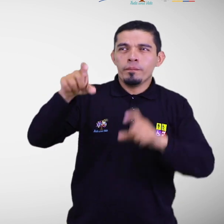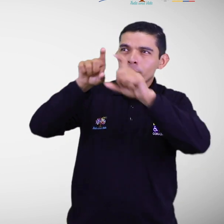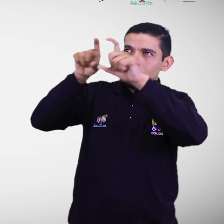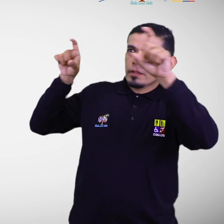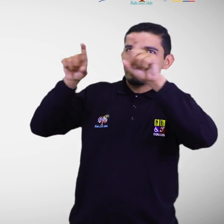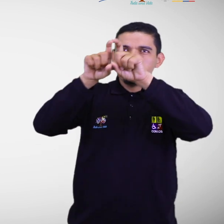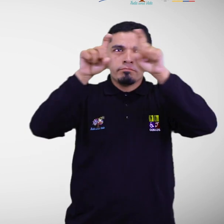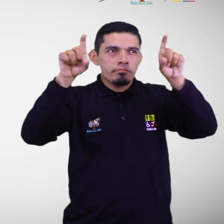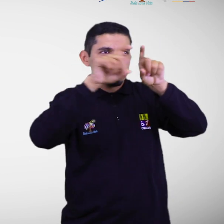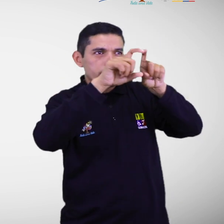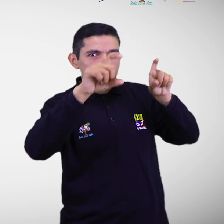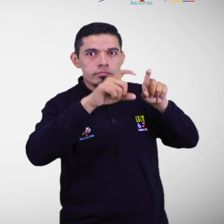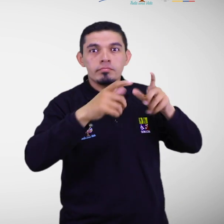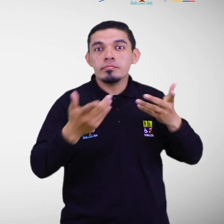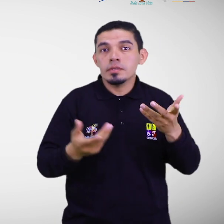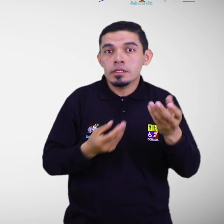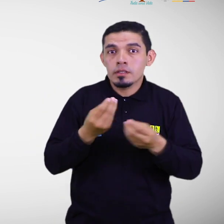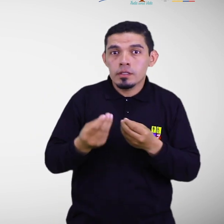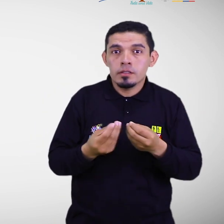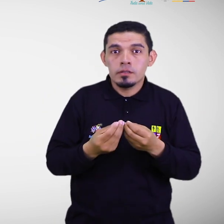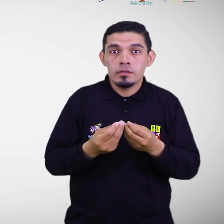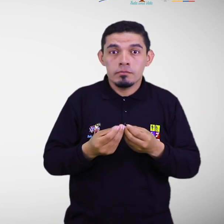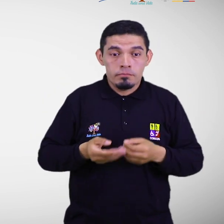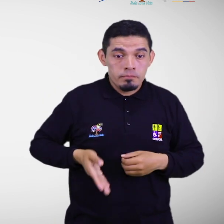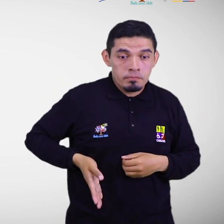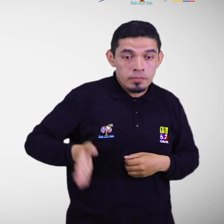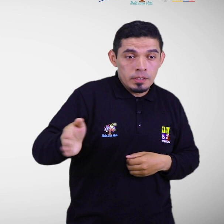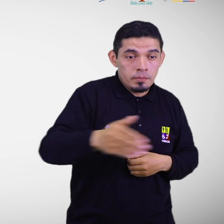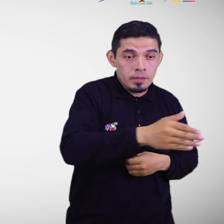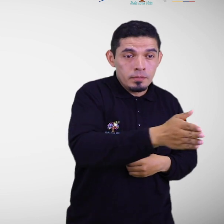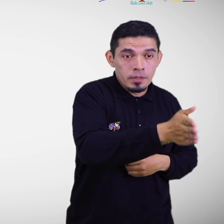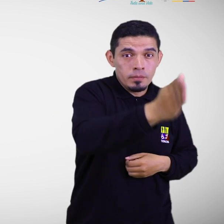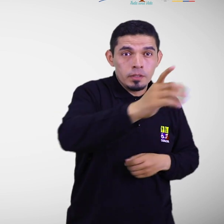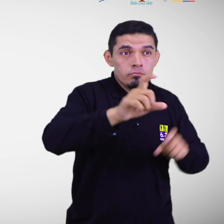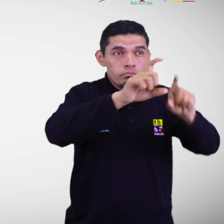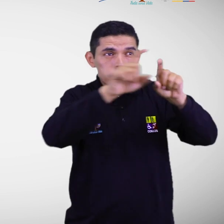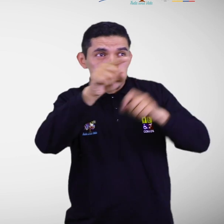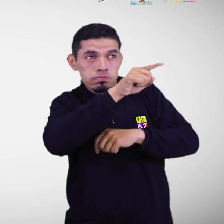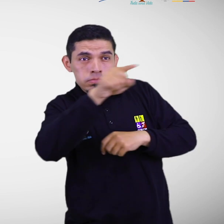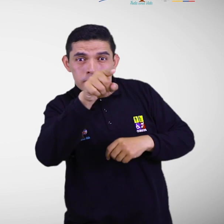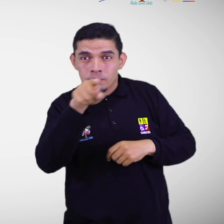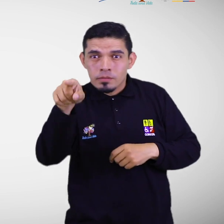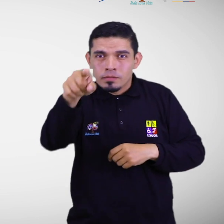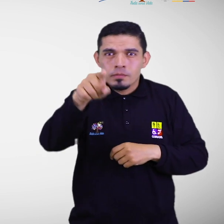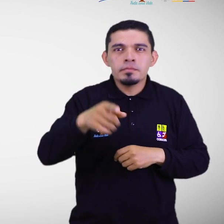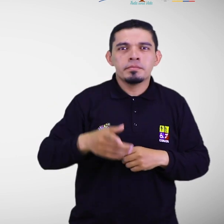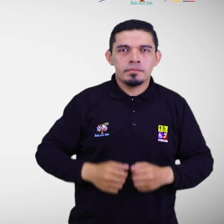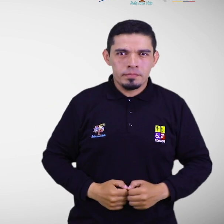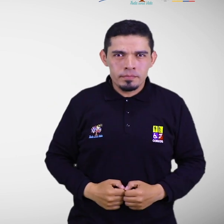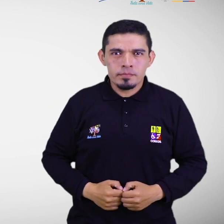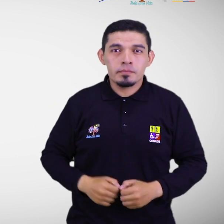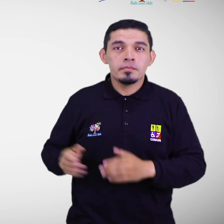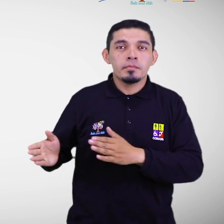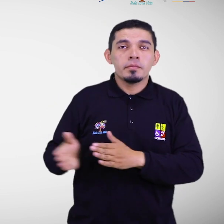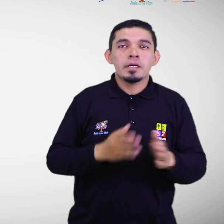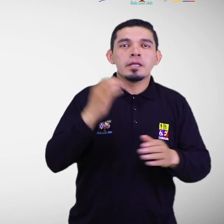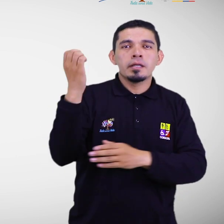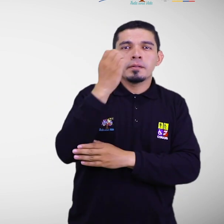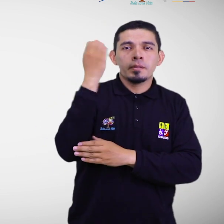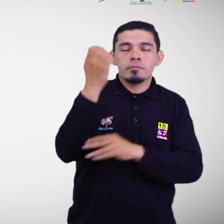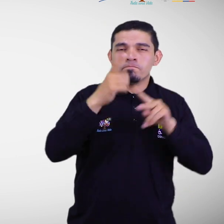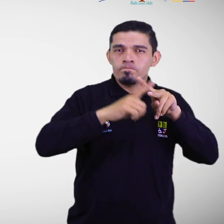debe considerar que en las vías de evacuación exista señalización. En los planes de evacuación se debe incorporar